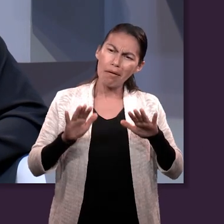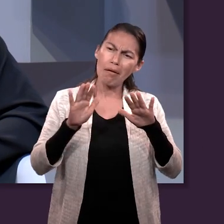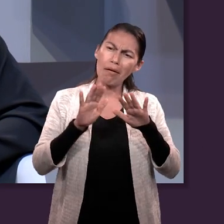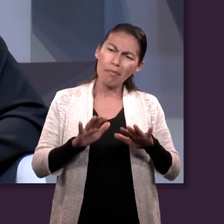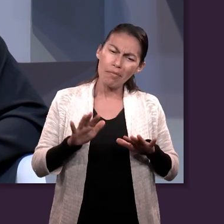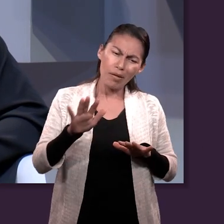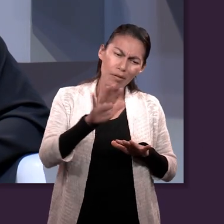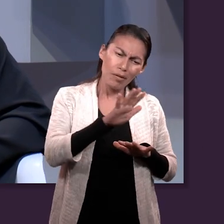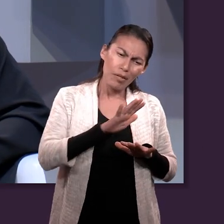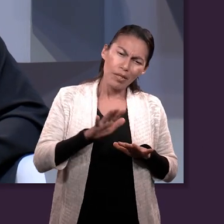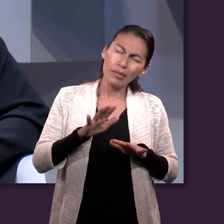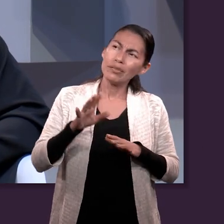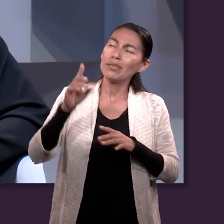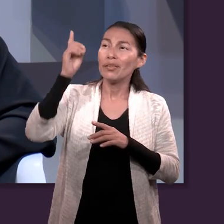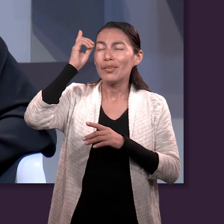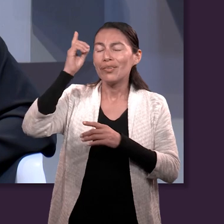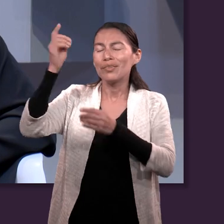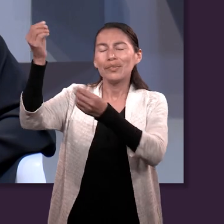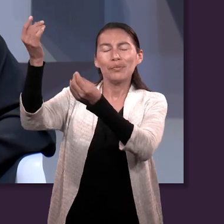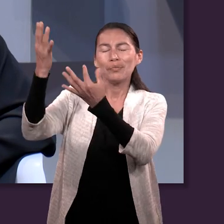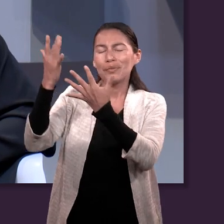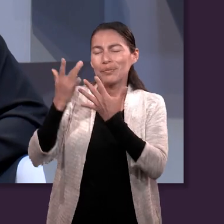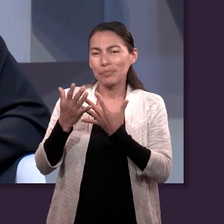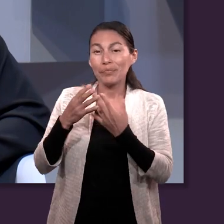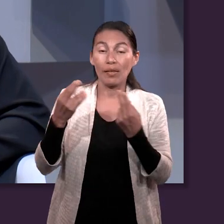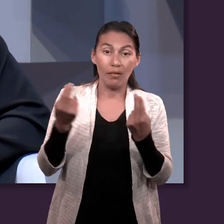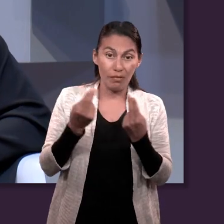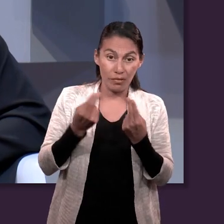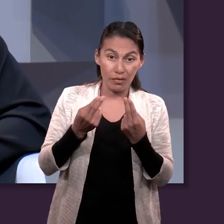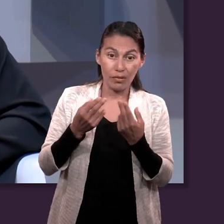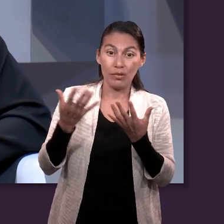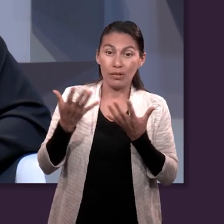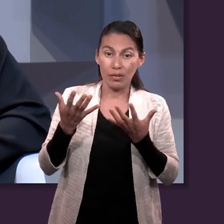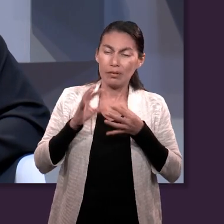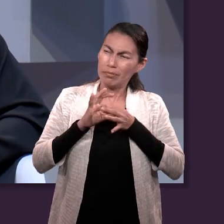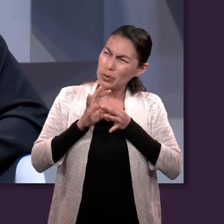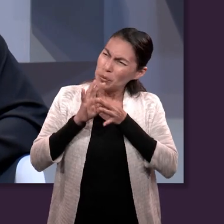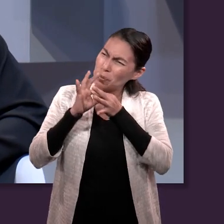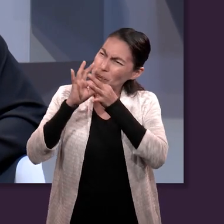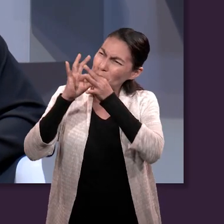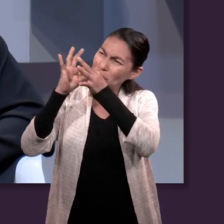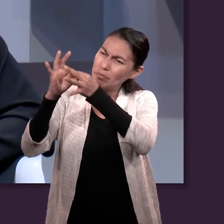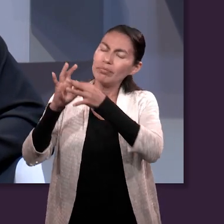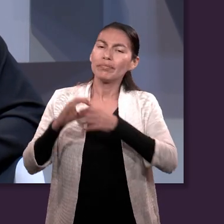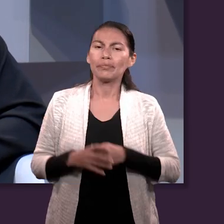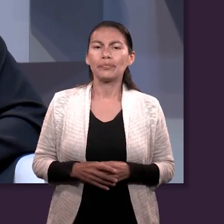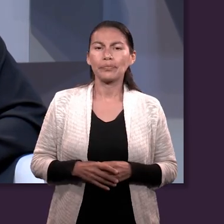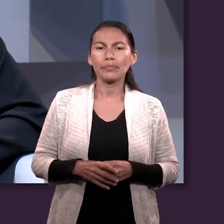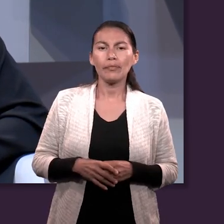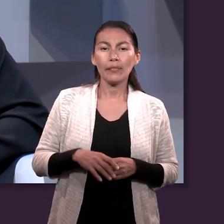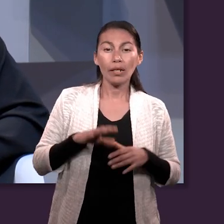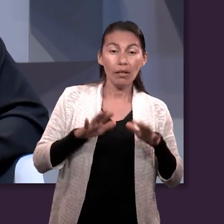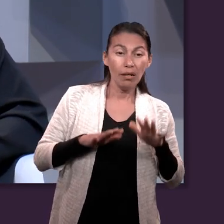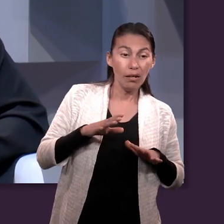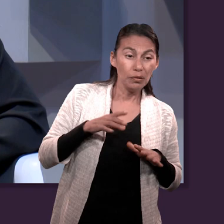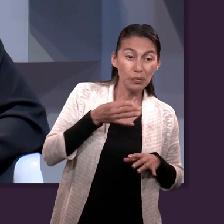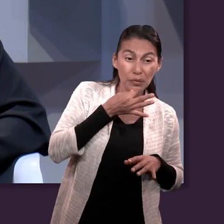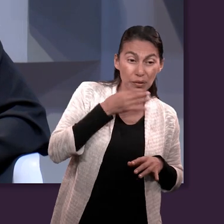tranquilos, estar en calma, pero totalmente eso viene de Dios. Y me gusta mucho el hecho de que no solamente